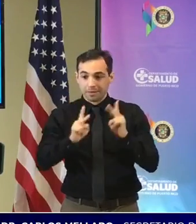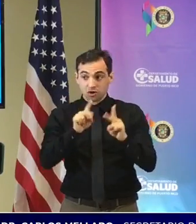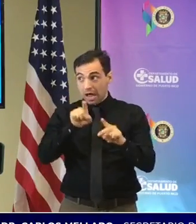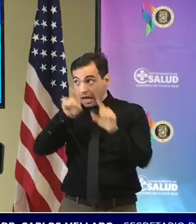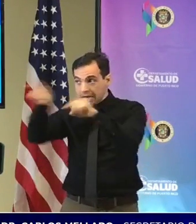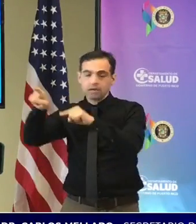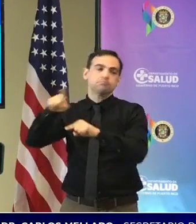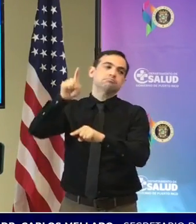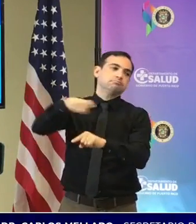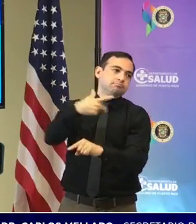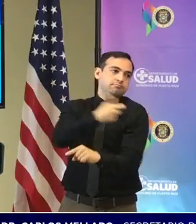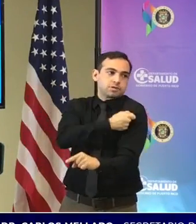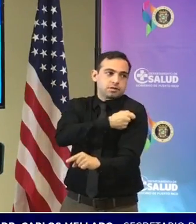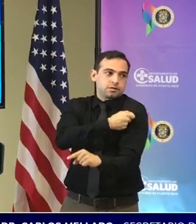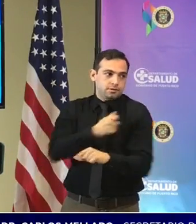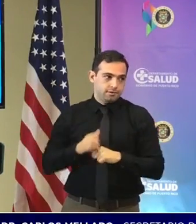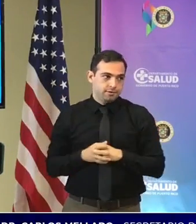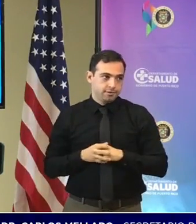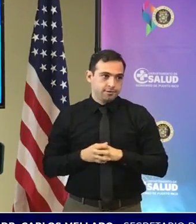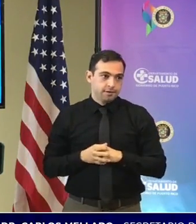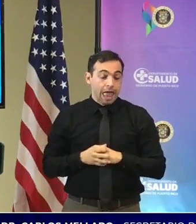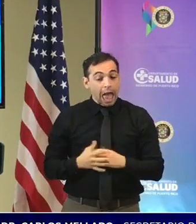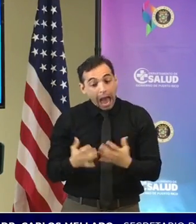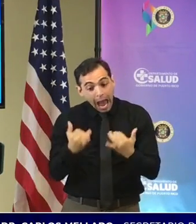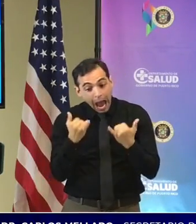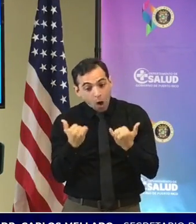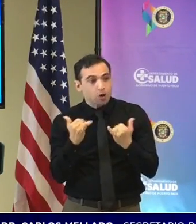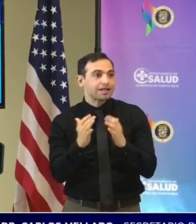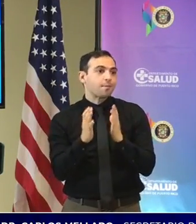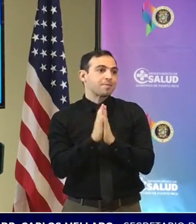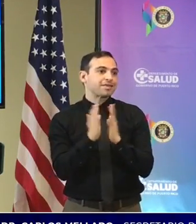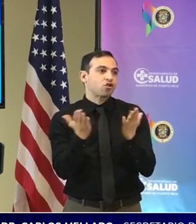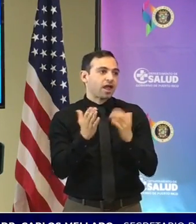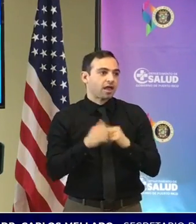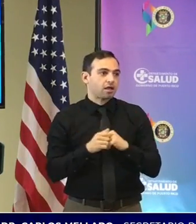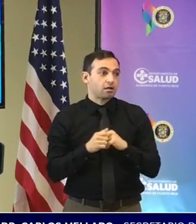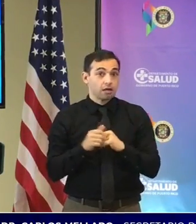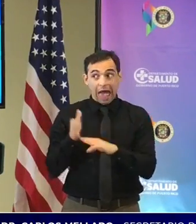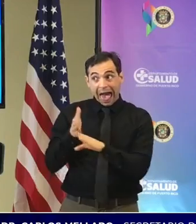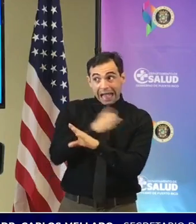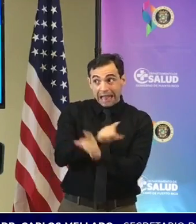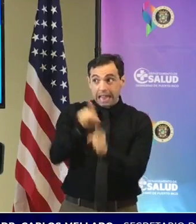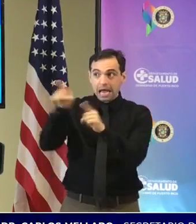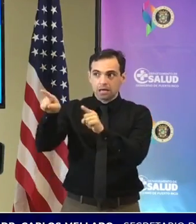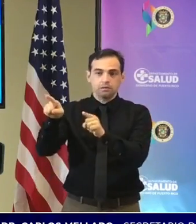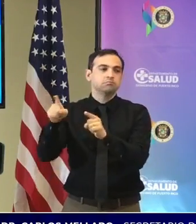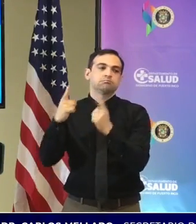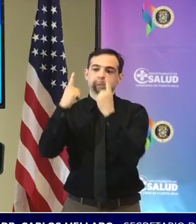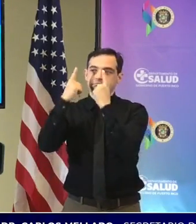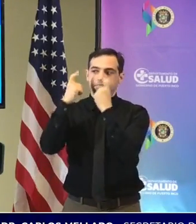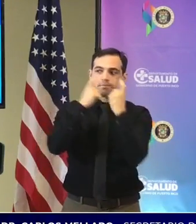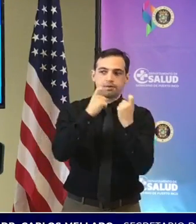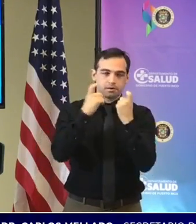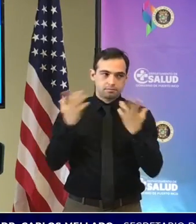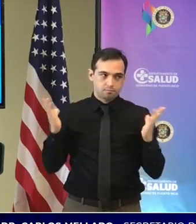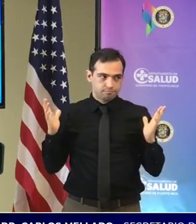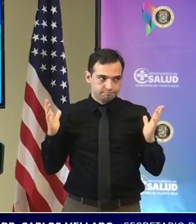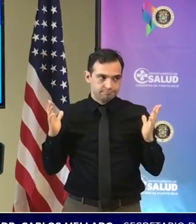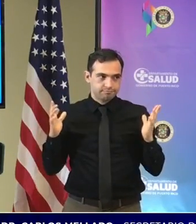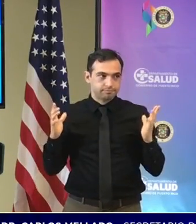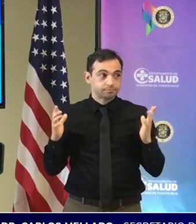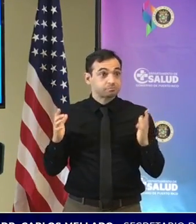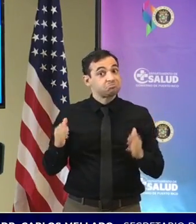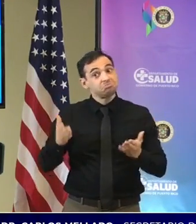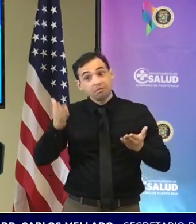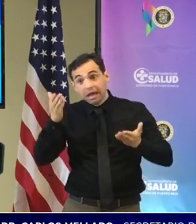posteriormente a esto pues ahora se está exhortando a que se realice la prueba antes de ir al evento ciertamente en algún momento podrá venir una